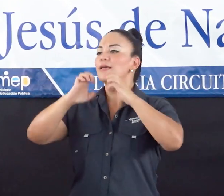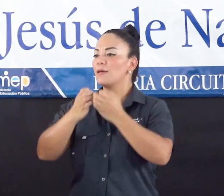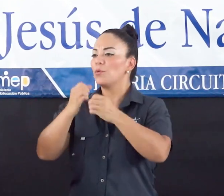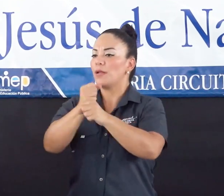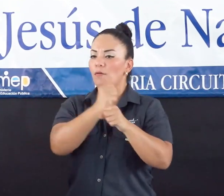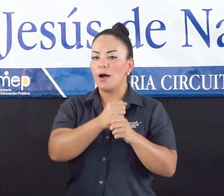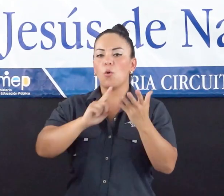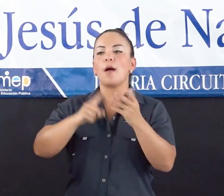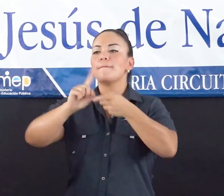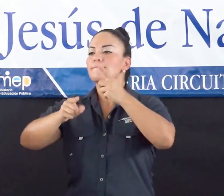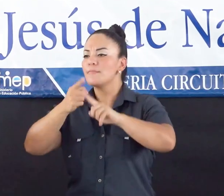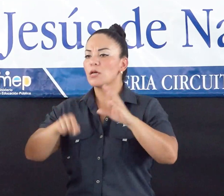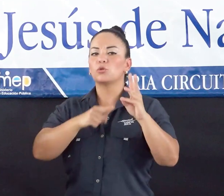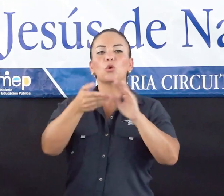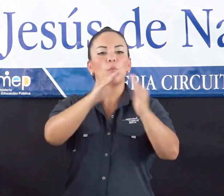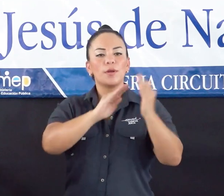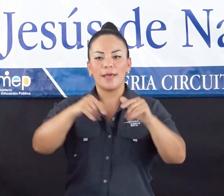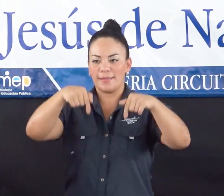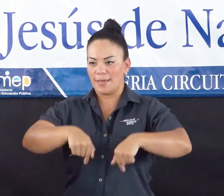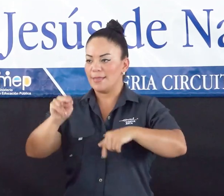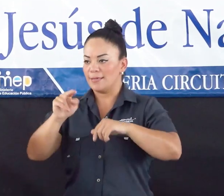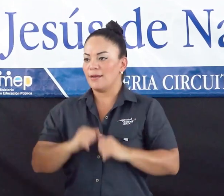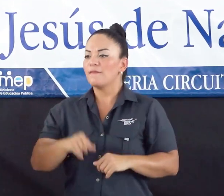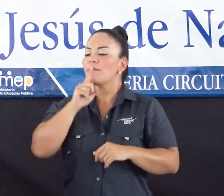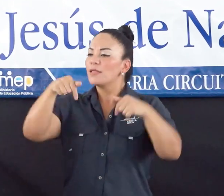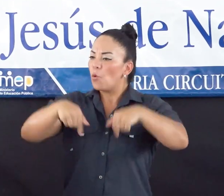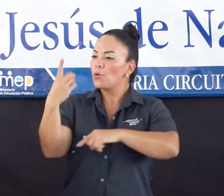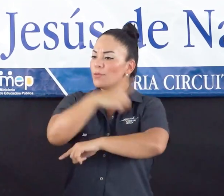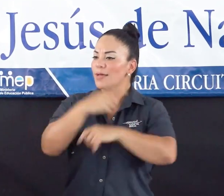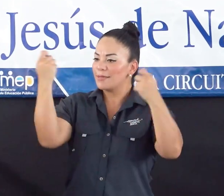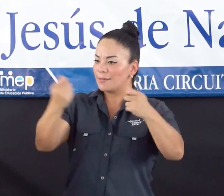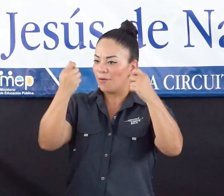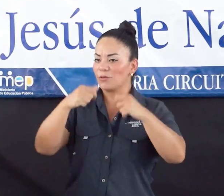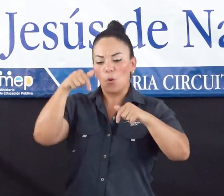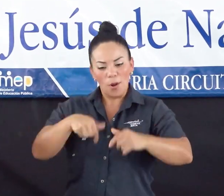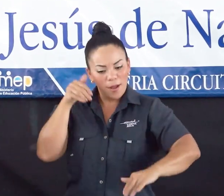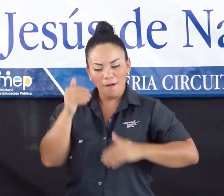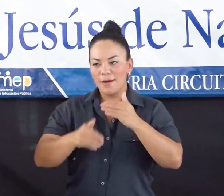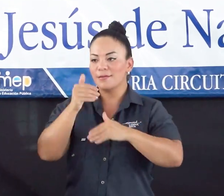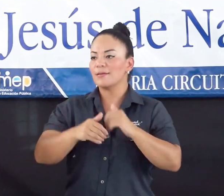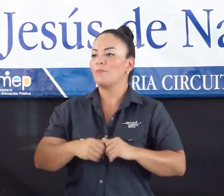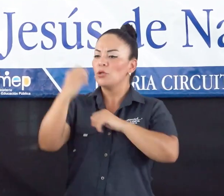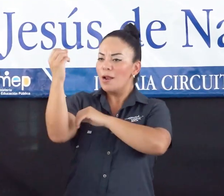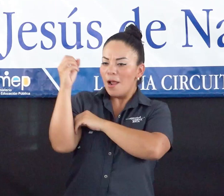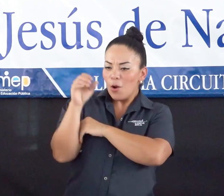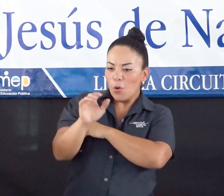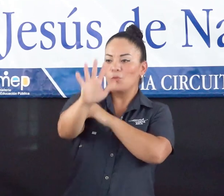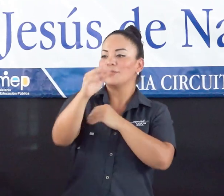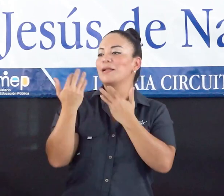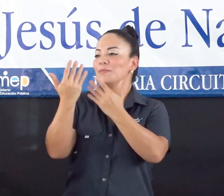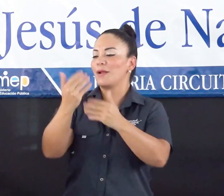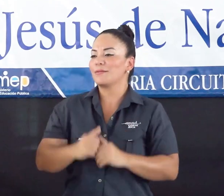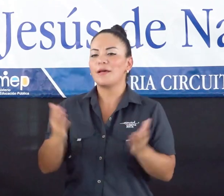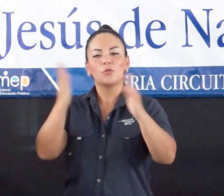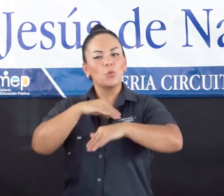amigos, comunidad educativa de Nazaret, hoy es un día de celebración. Hoy avanzamos con la luz de la esperanza que sin duda